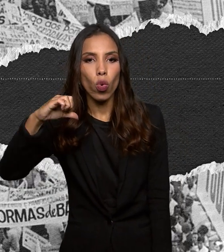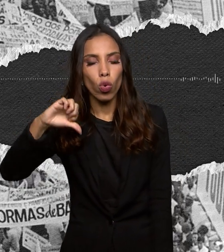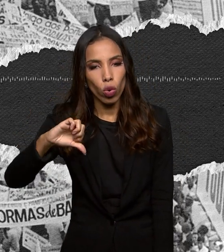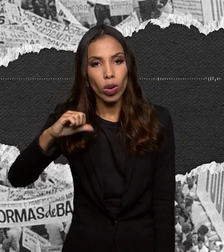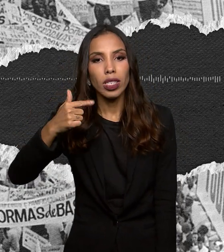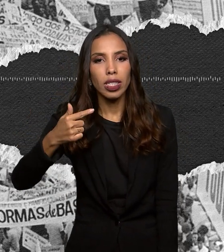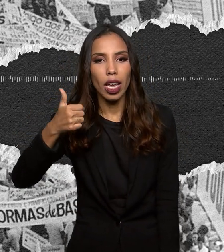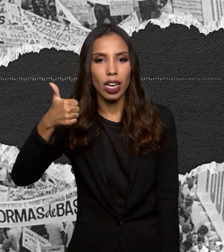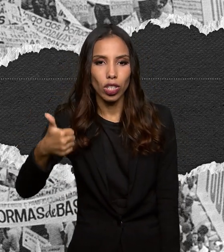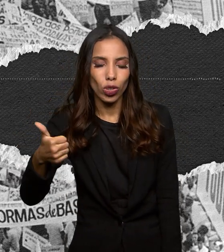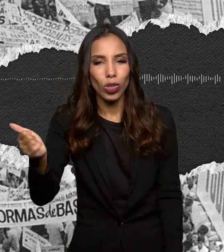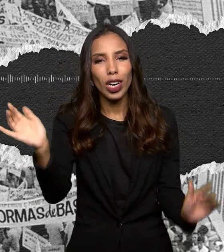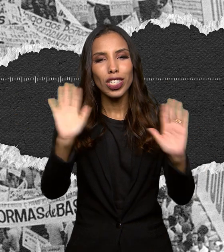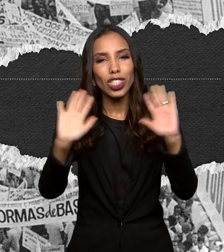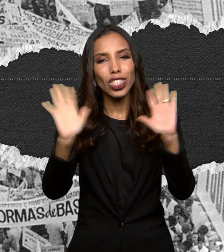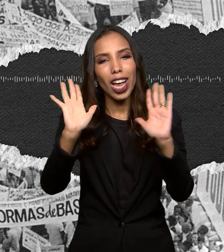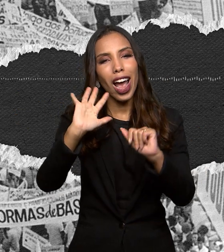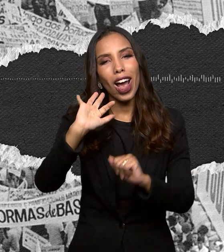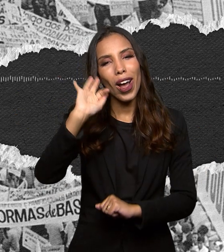61998621971 tchau e até a próxima